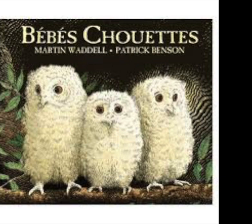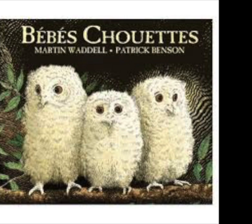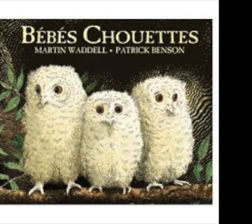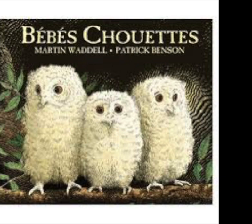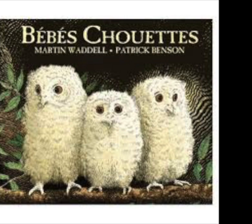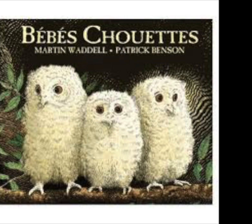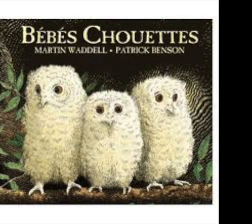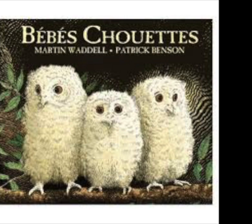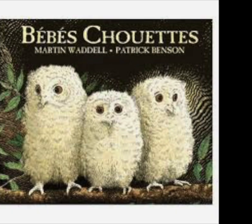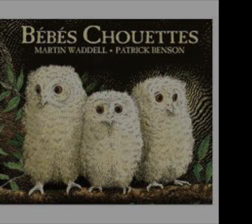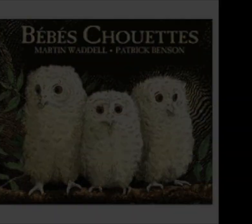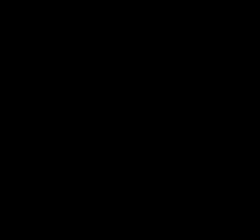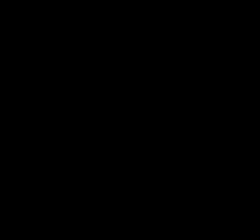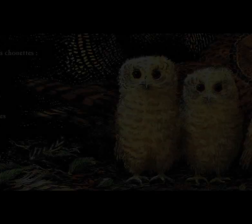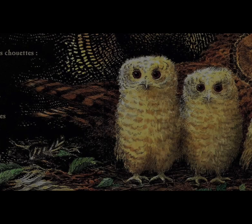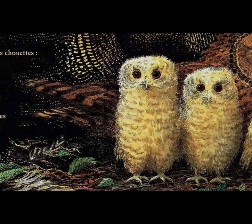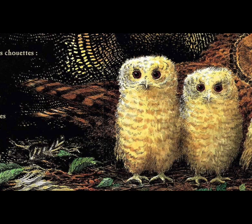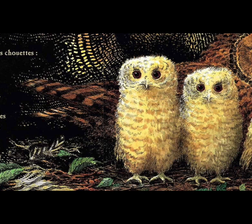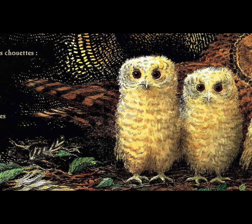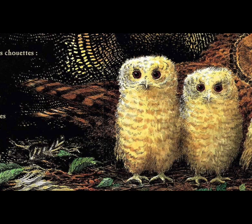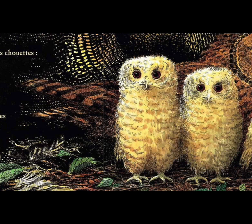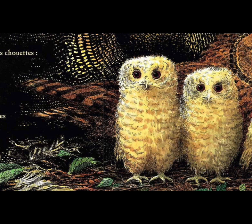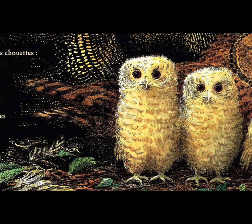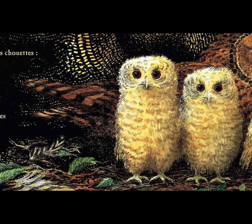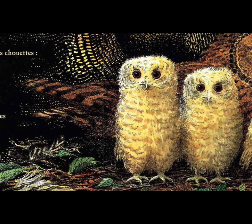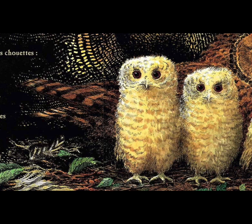Bébé chouette, Martin Wattwell et Patrick Benson